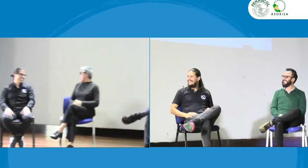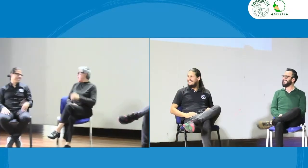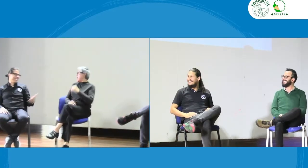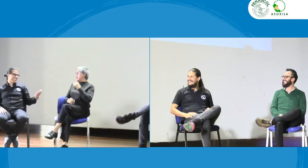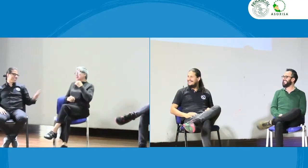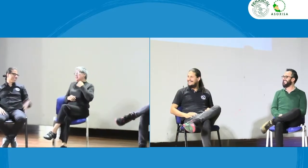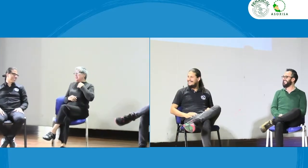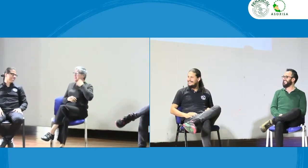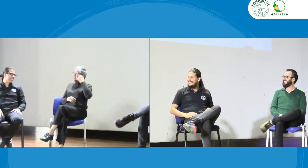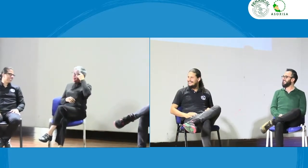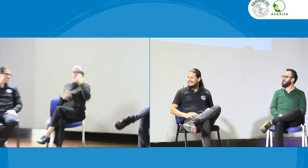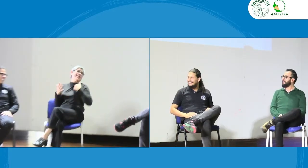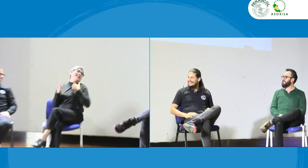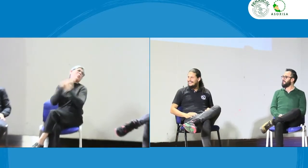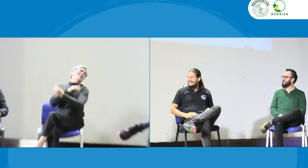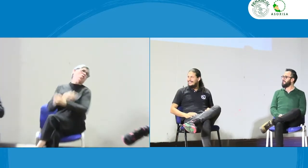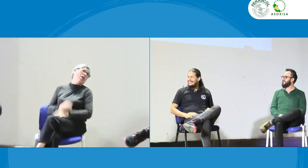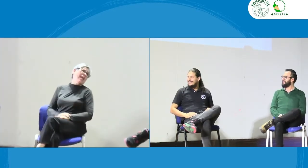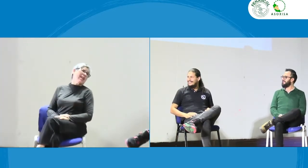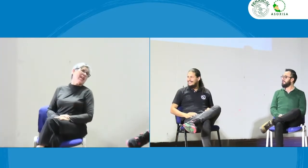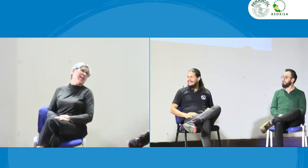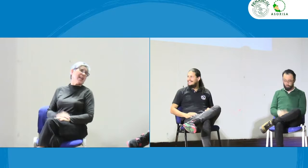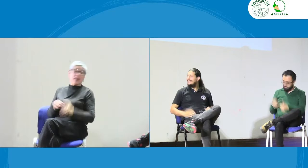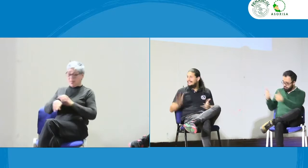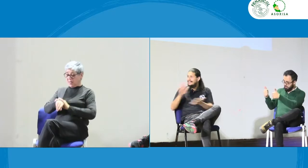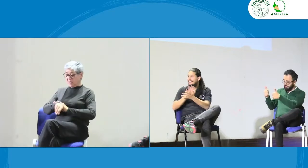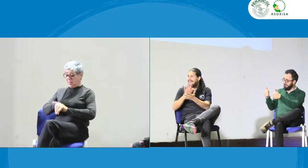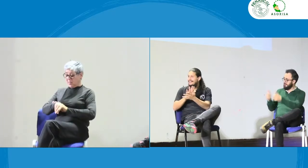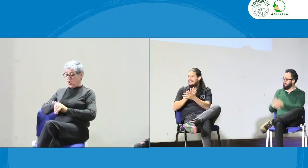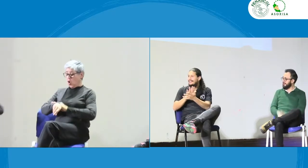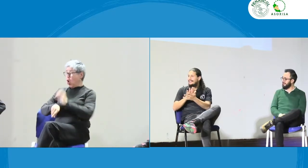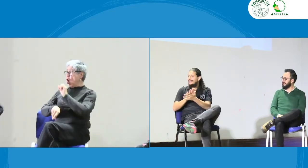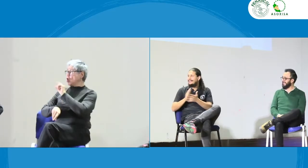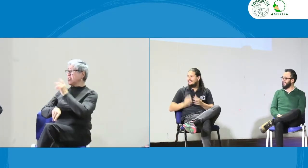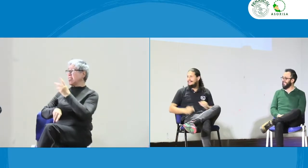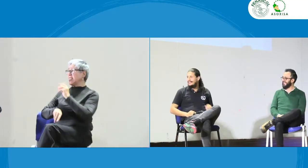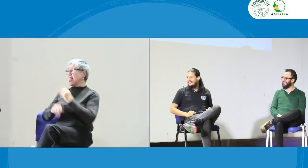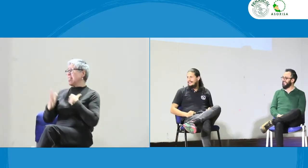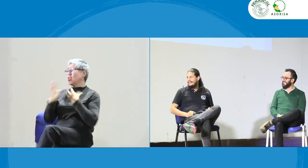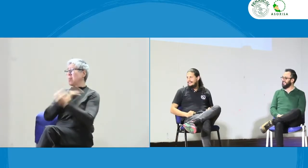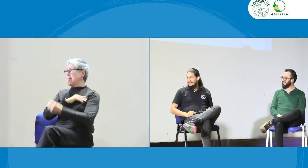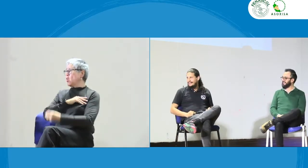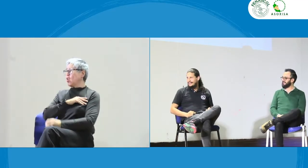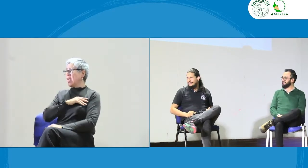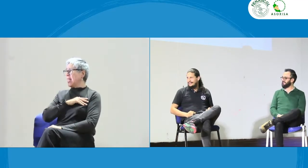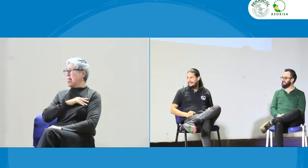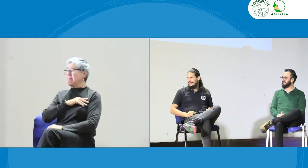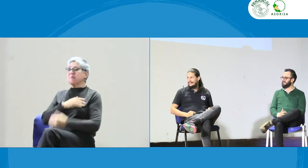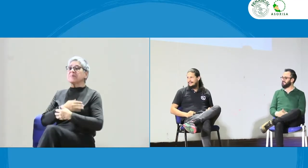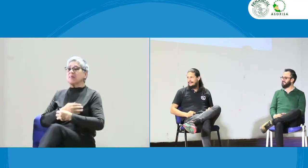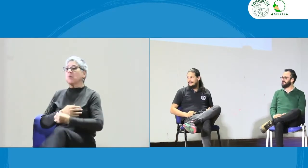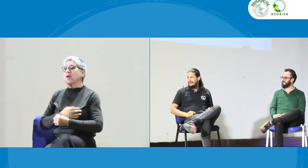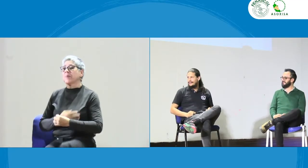Adelante Luzmán Ay yo me tengo que ir ya son las 11 y 30 me tengo que ir